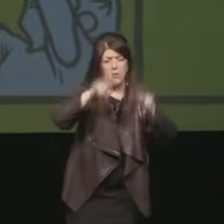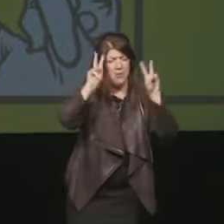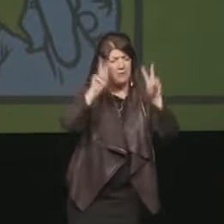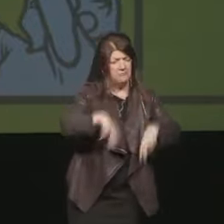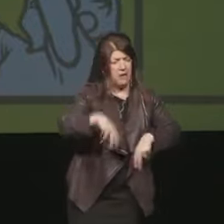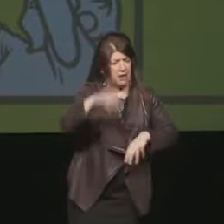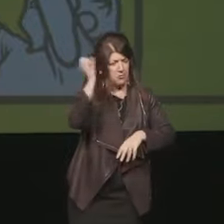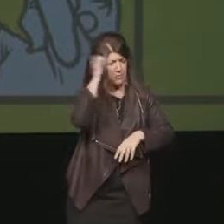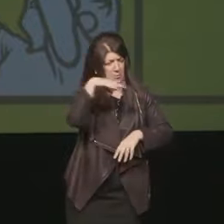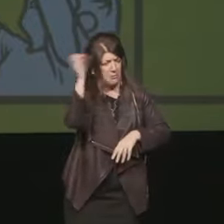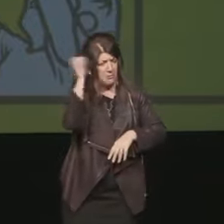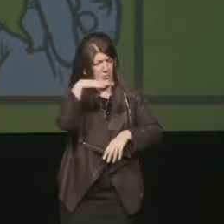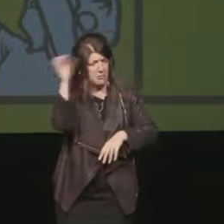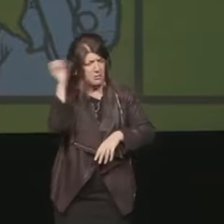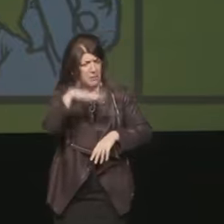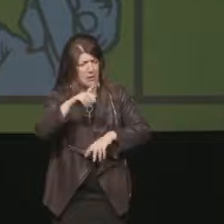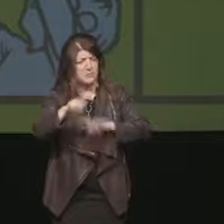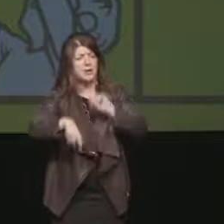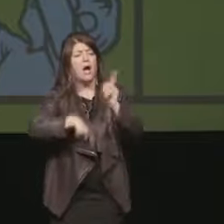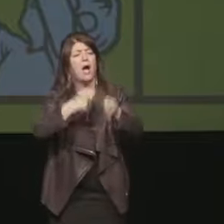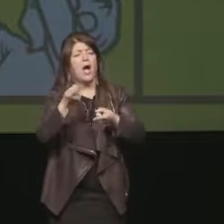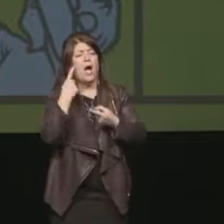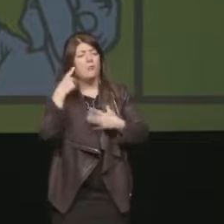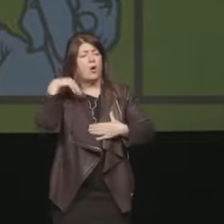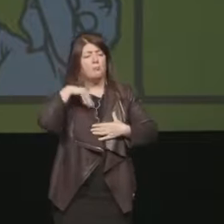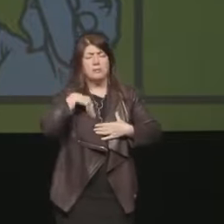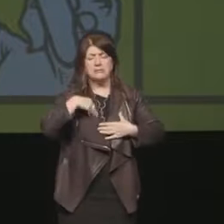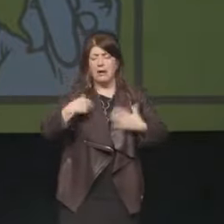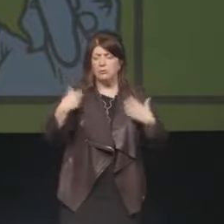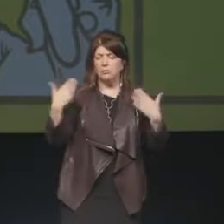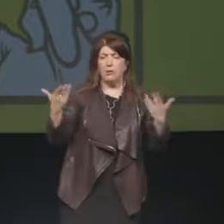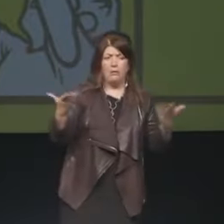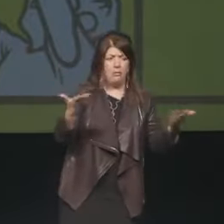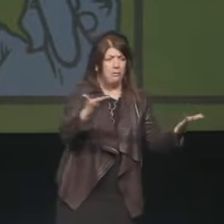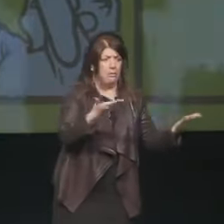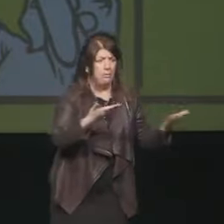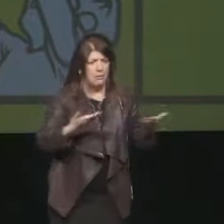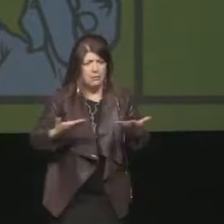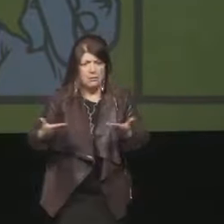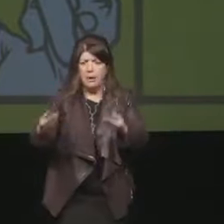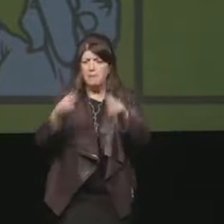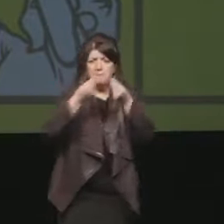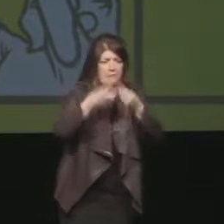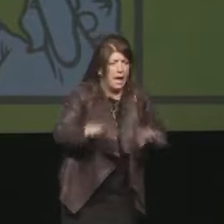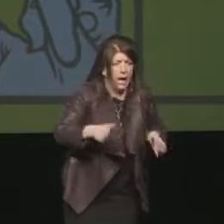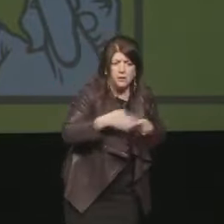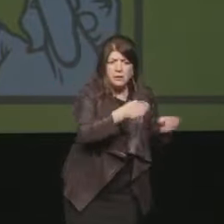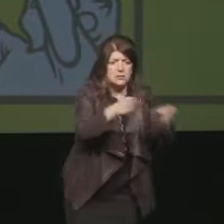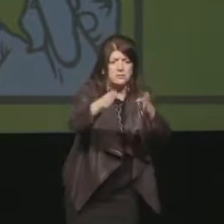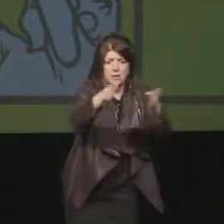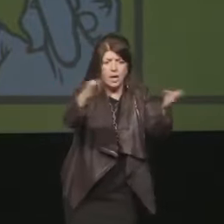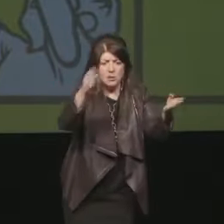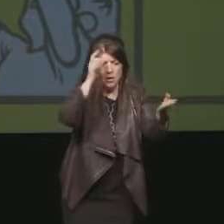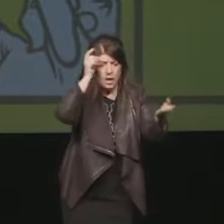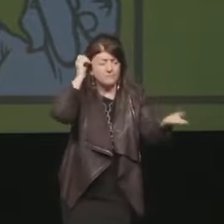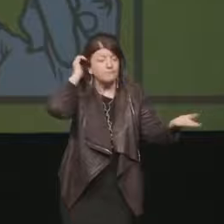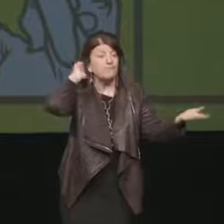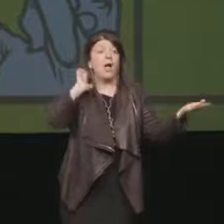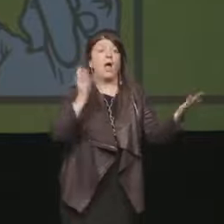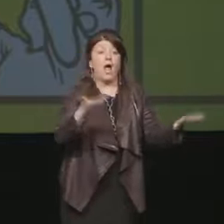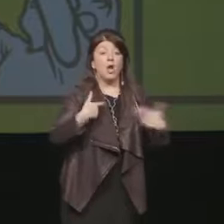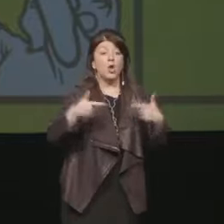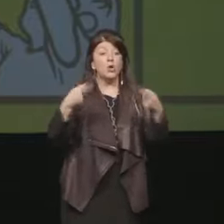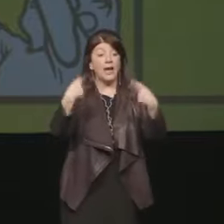ci sentiamo smarriti ecco il salone del libro da 32 anni è un luogo intorno a cui una comunità cerca